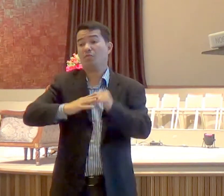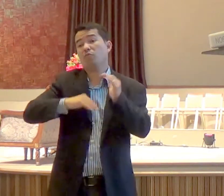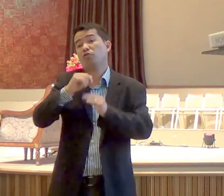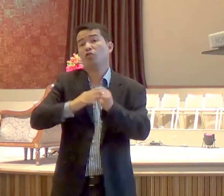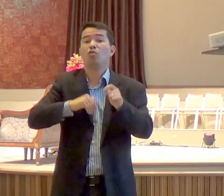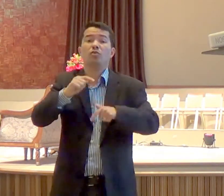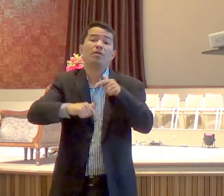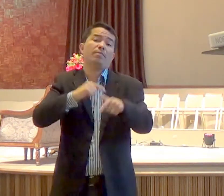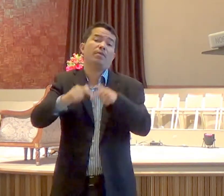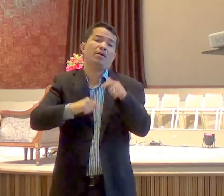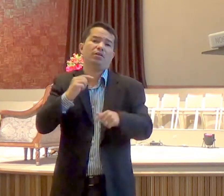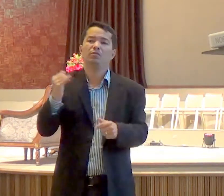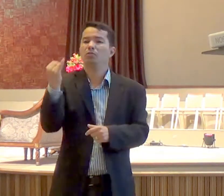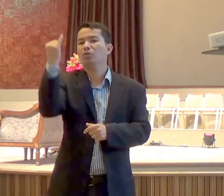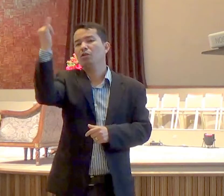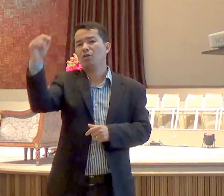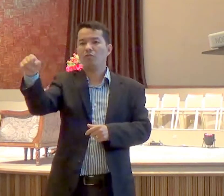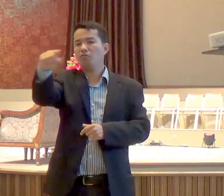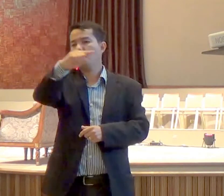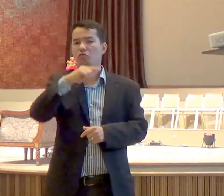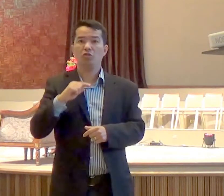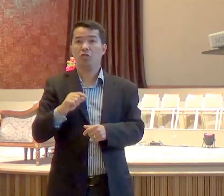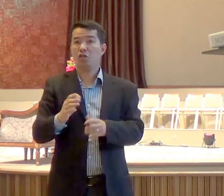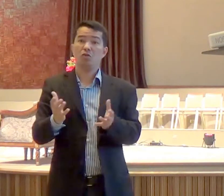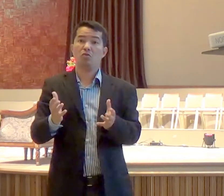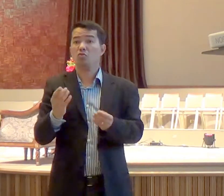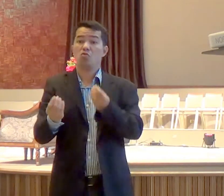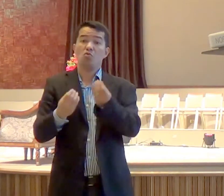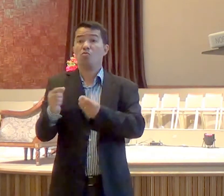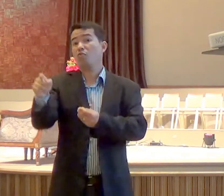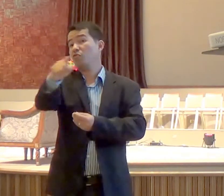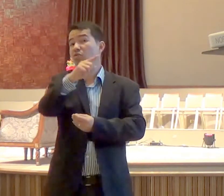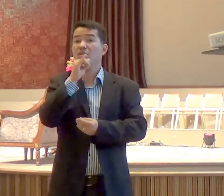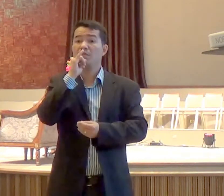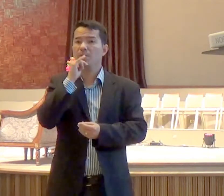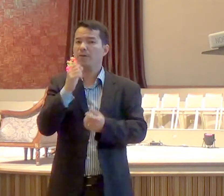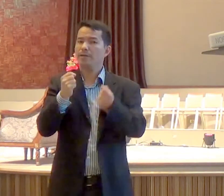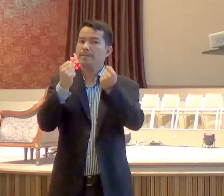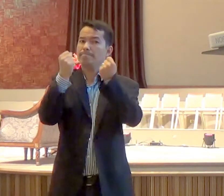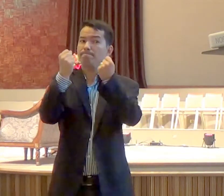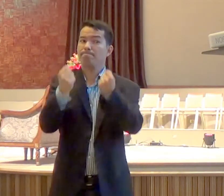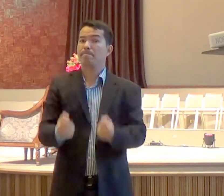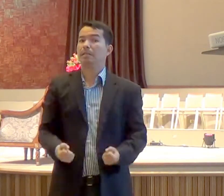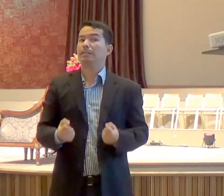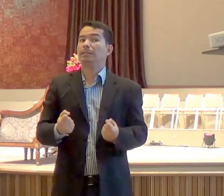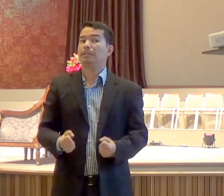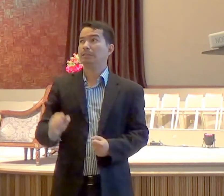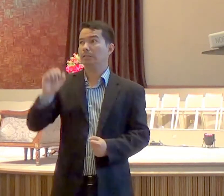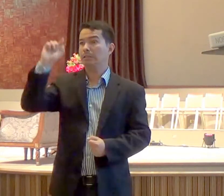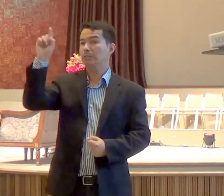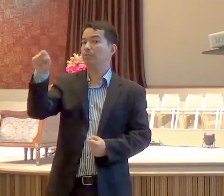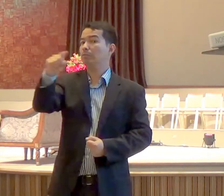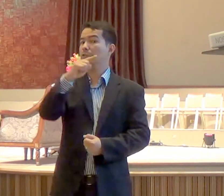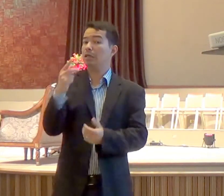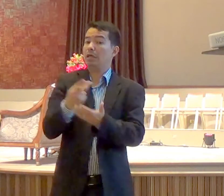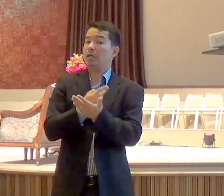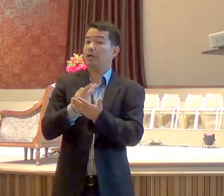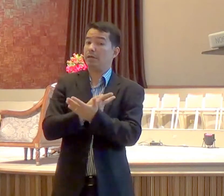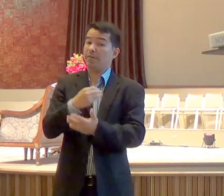qual a importância que você tem para o povo, se você for pesado na balança de Deus, e achado em falta, receberá o